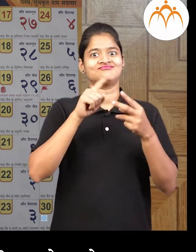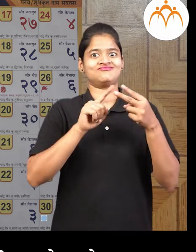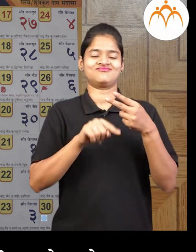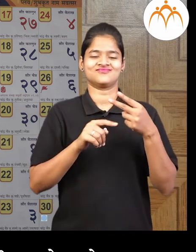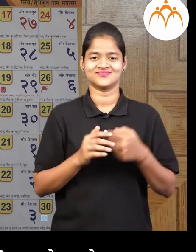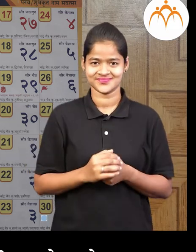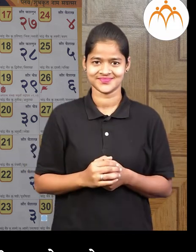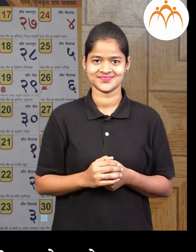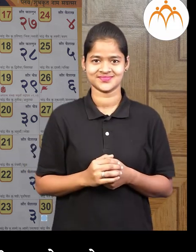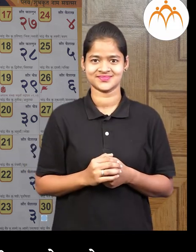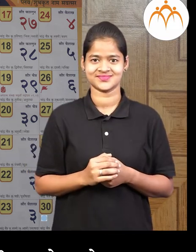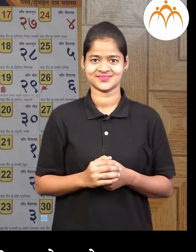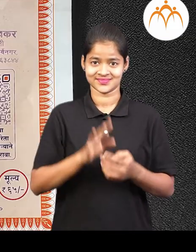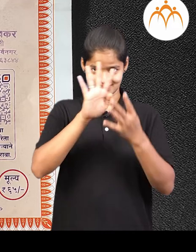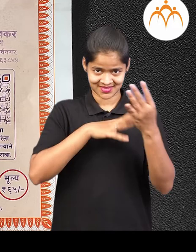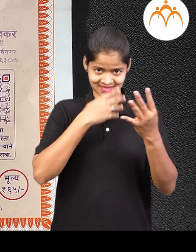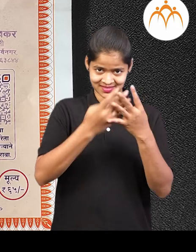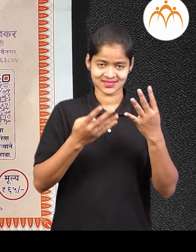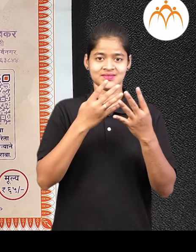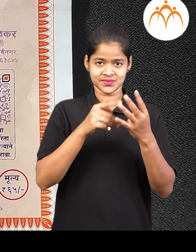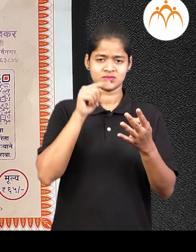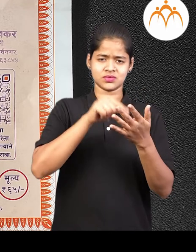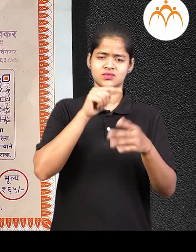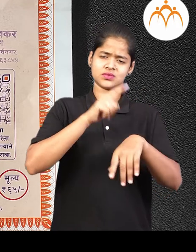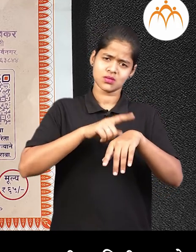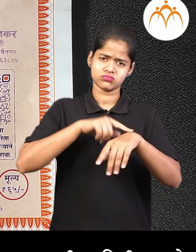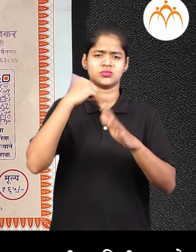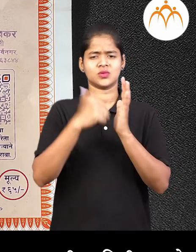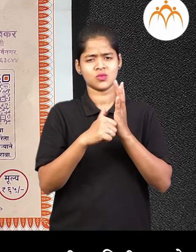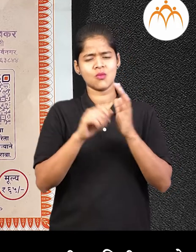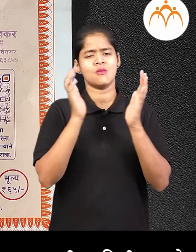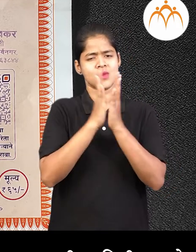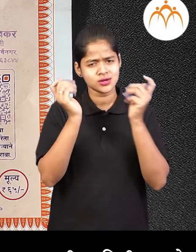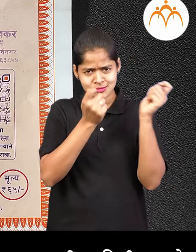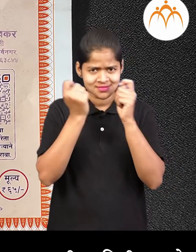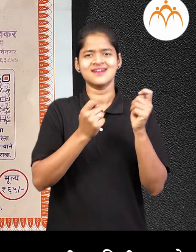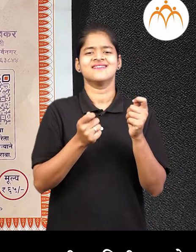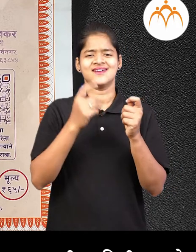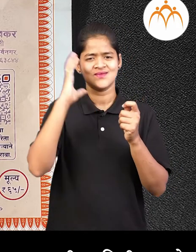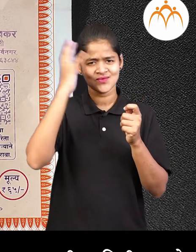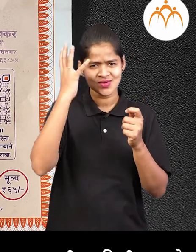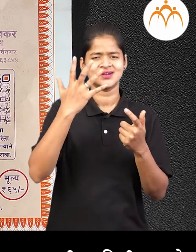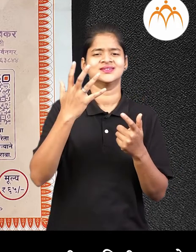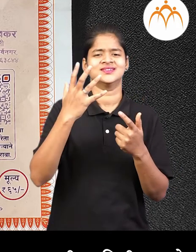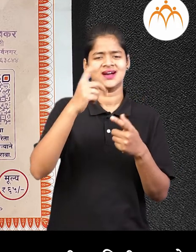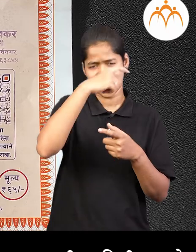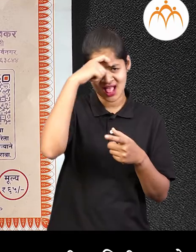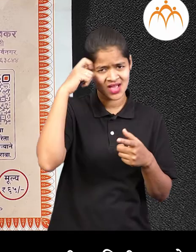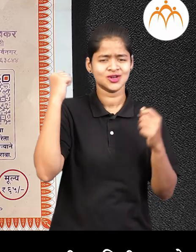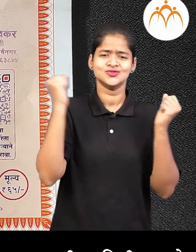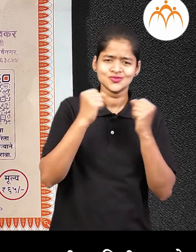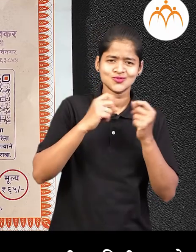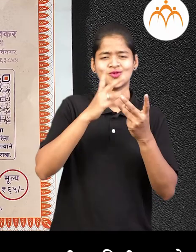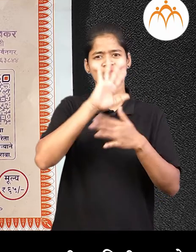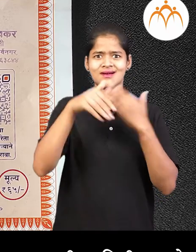मोजणेची साधनेयाद हे आहे पंचांग याद सुधा वेल, महिना, सर्ण, रुतू यान बदल खूब